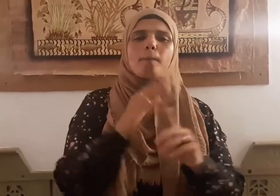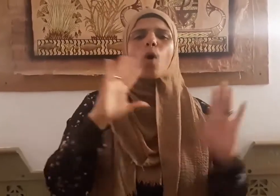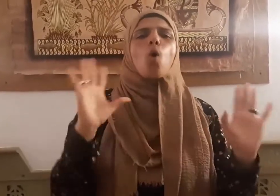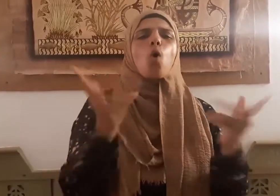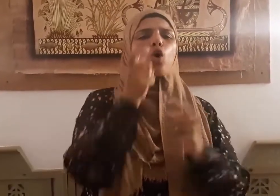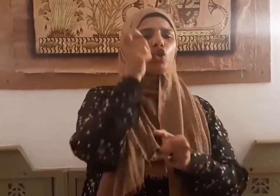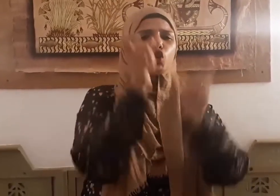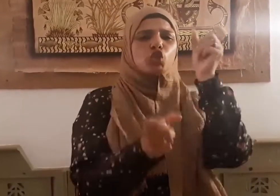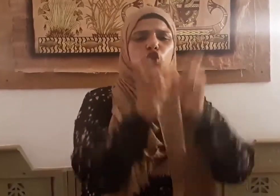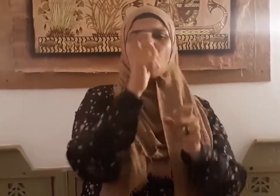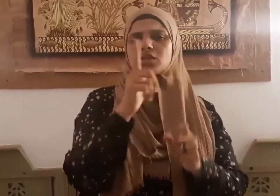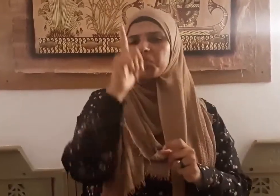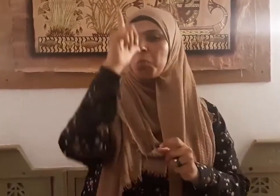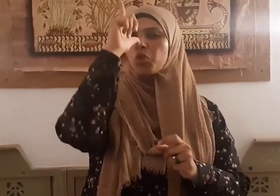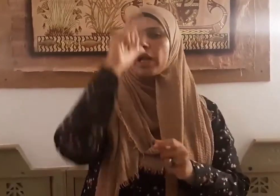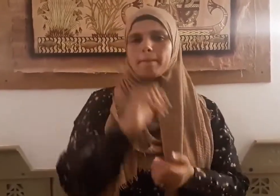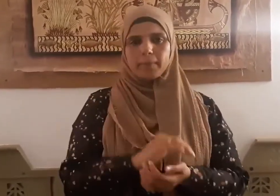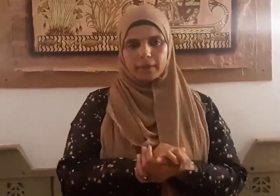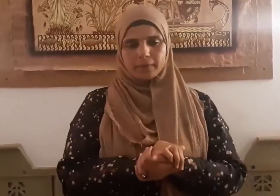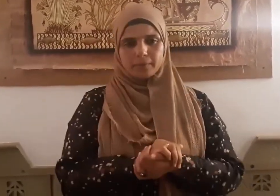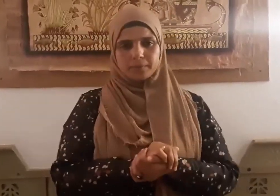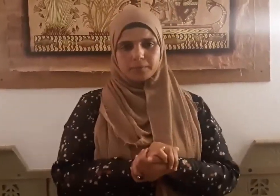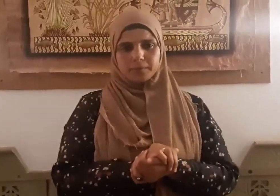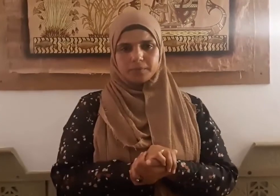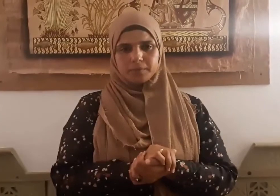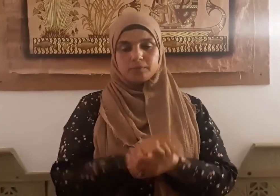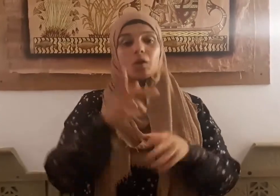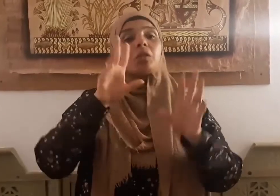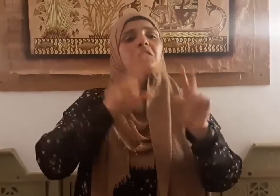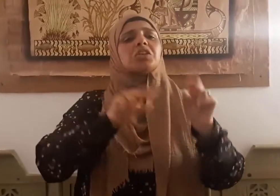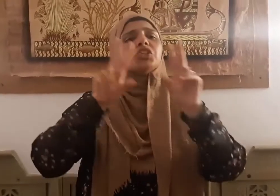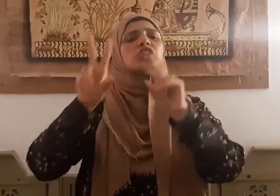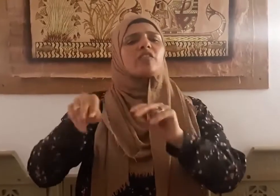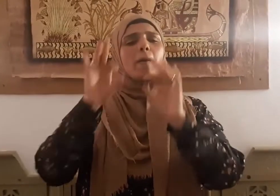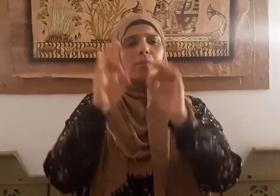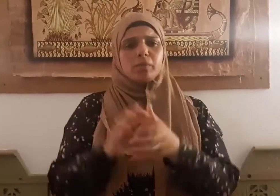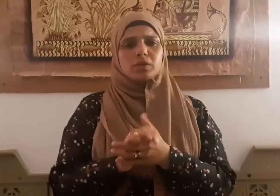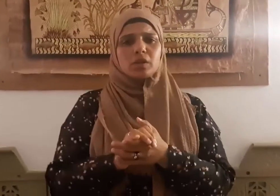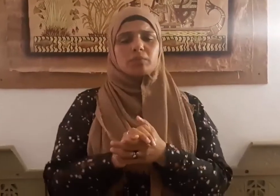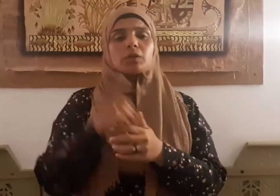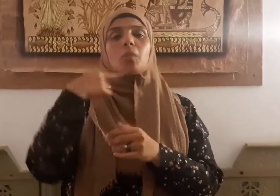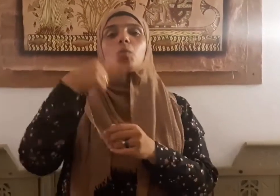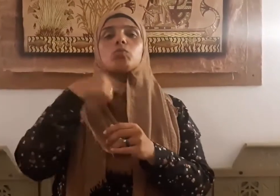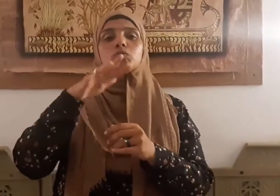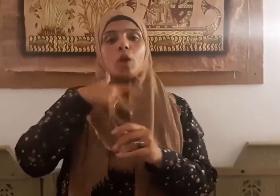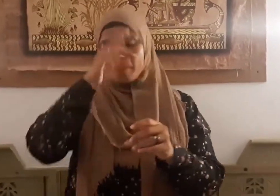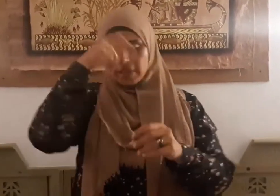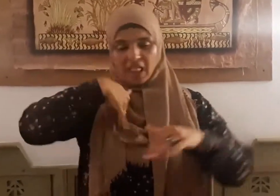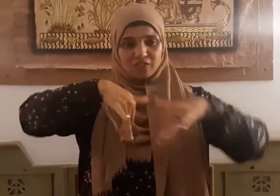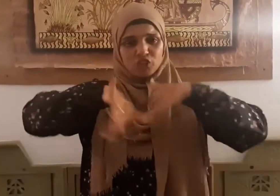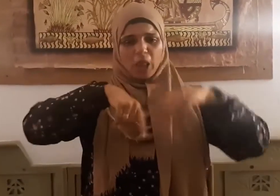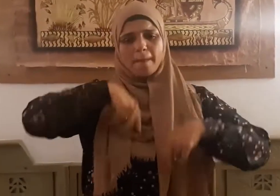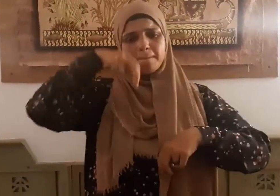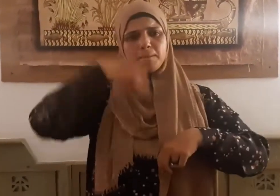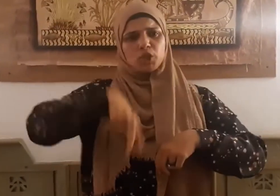مختال فخور ومنها الاختيال في المش ويعني